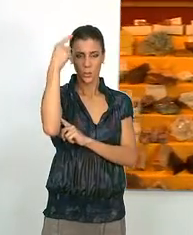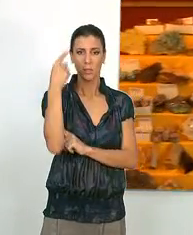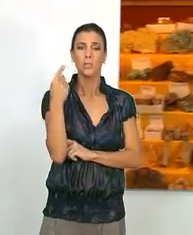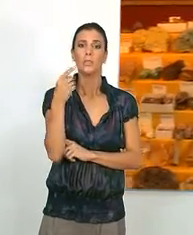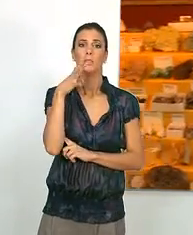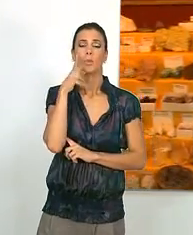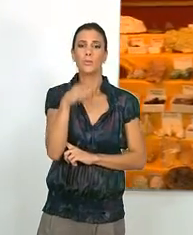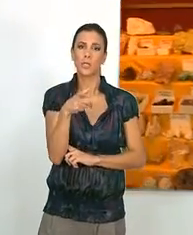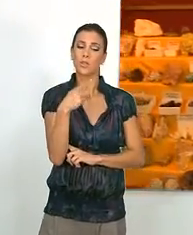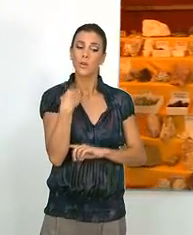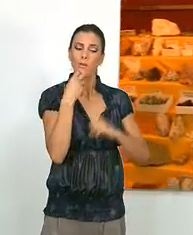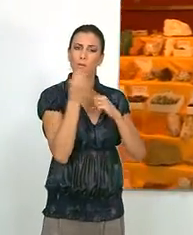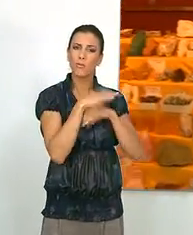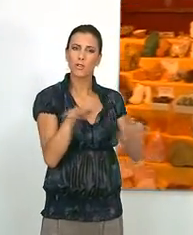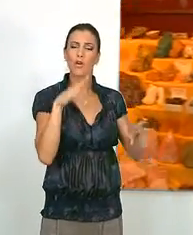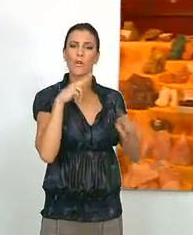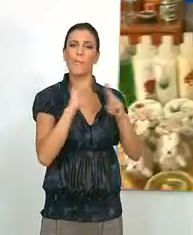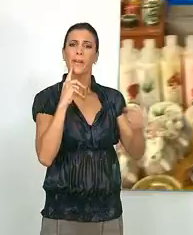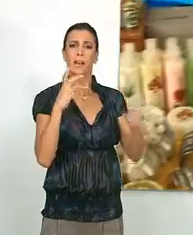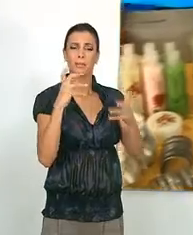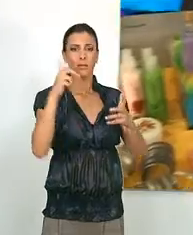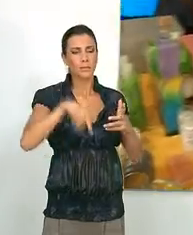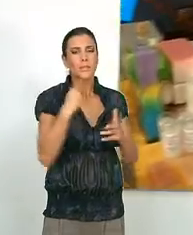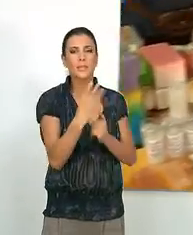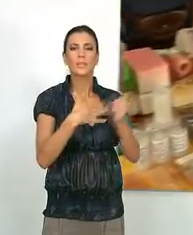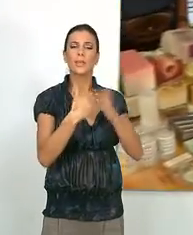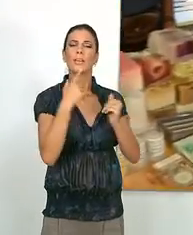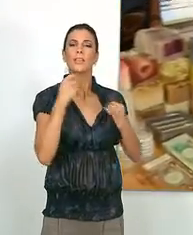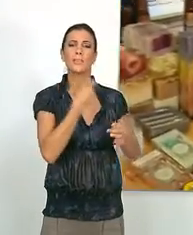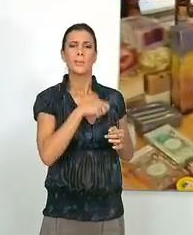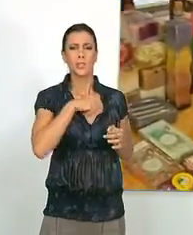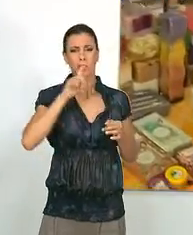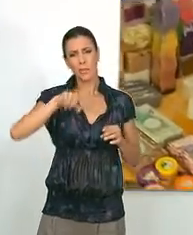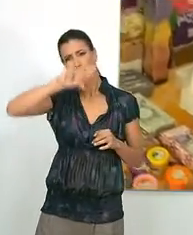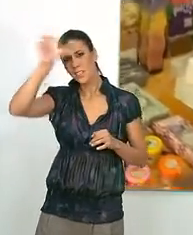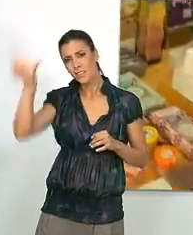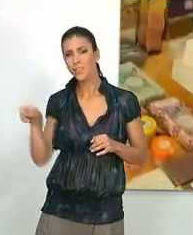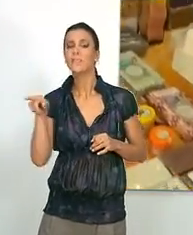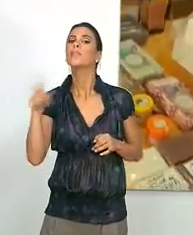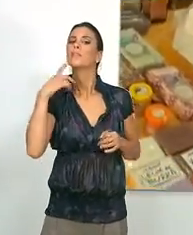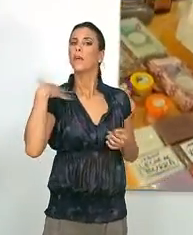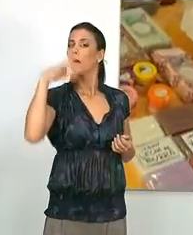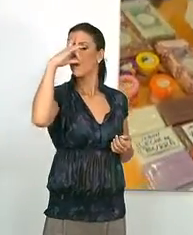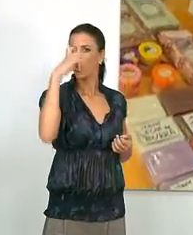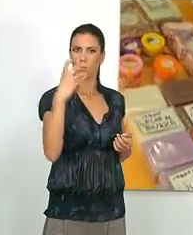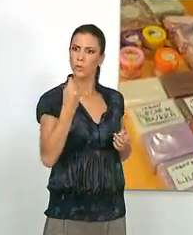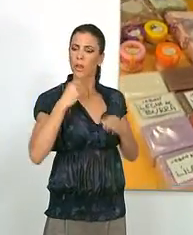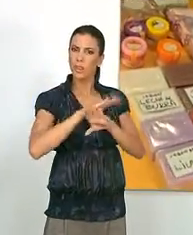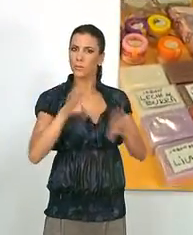titular de la agrupación Fusión de Arte y Artesanía Española y Latinoamericana recordó que tiene mucha aceptación